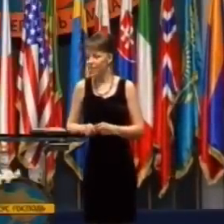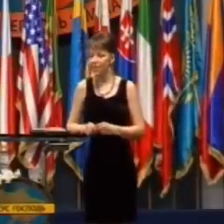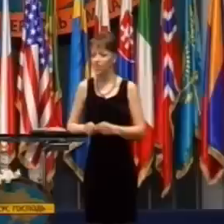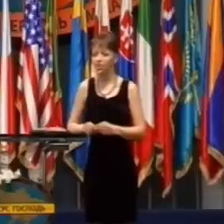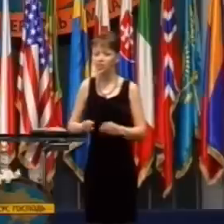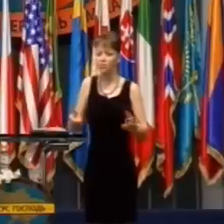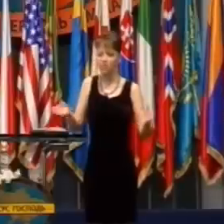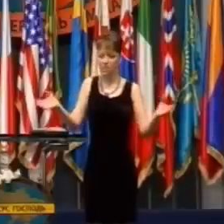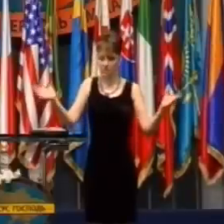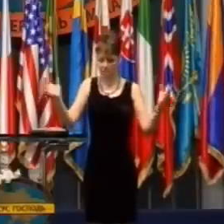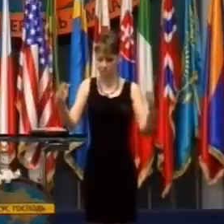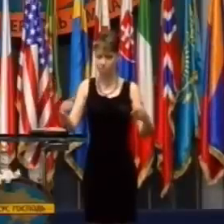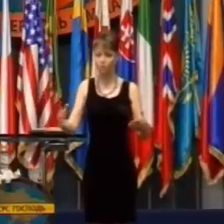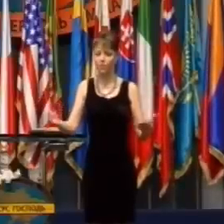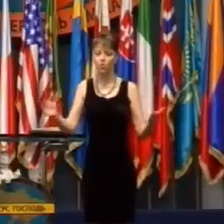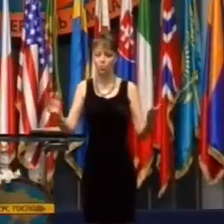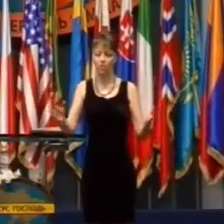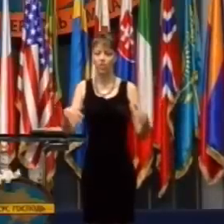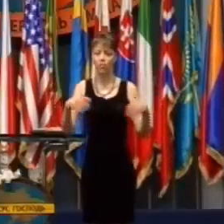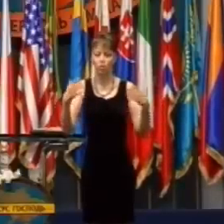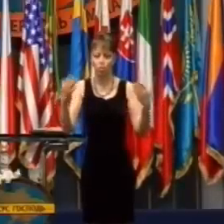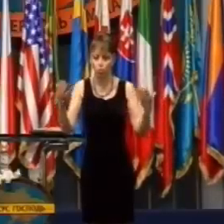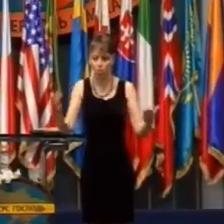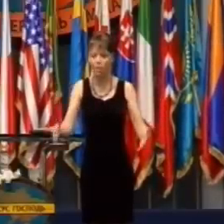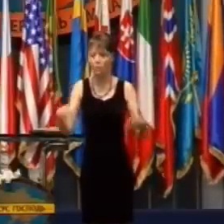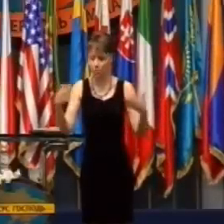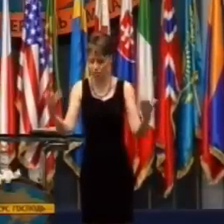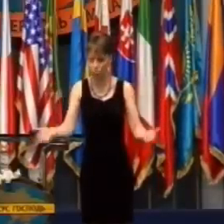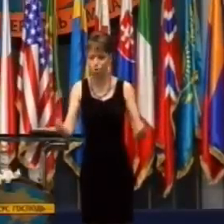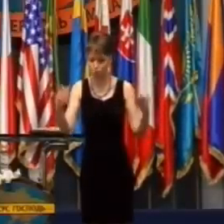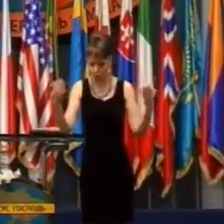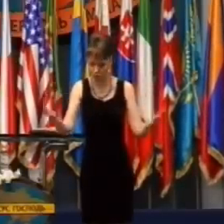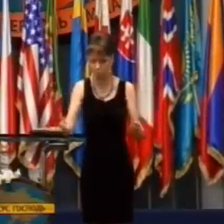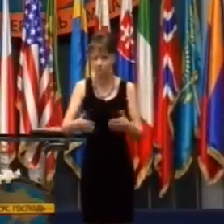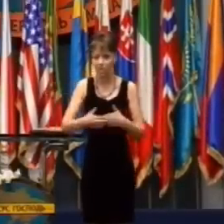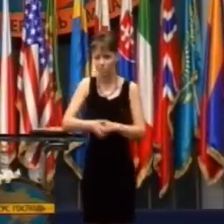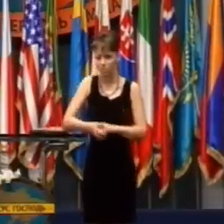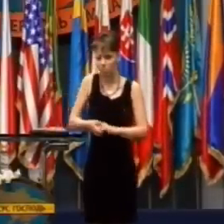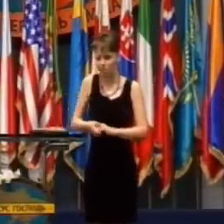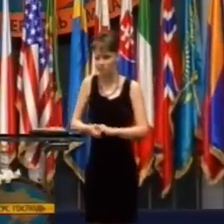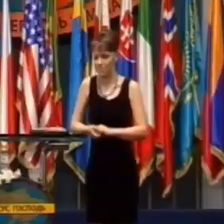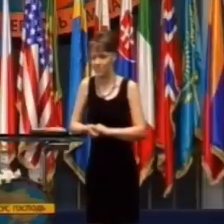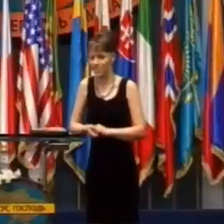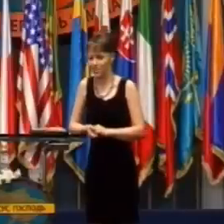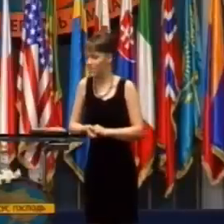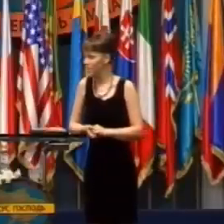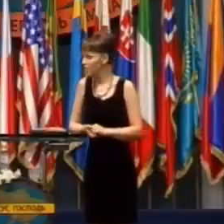Na konferenciu boli pozvaní aj iní kázatelia a tak keď začali oni kázať,